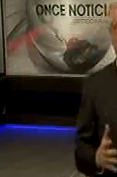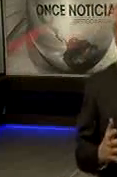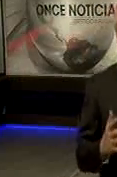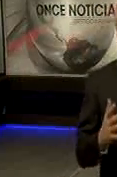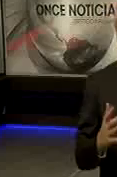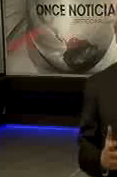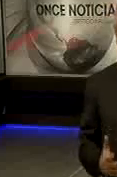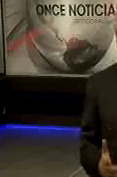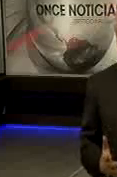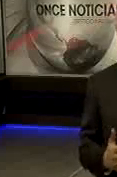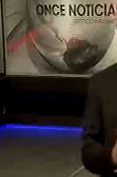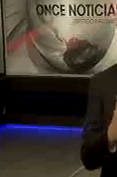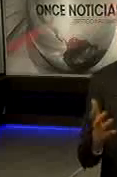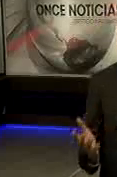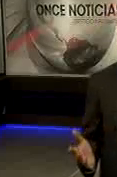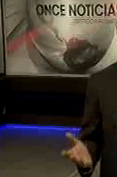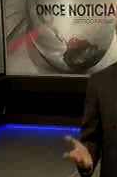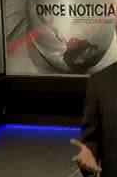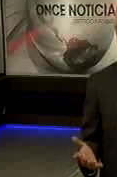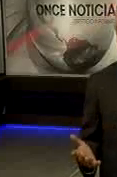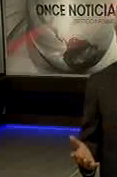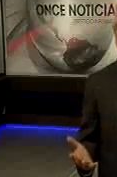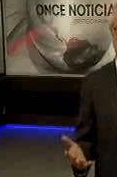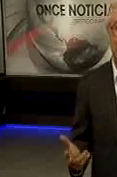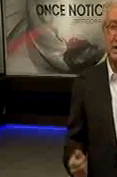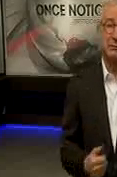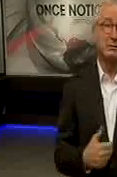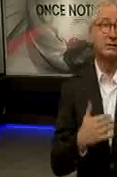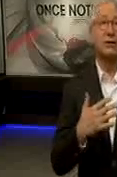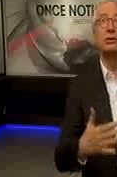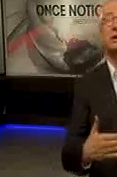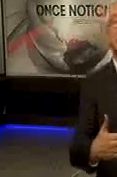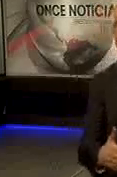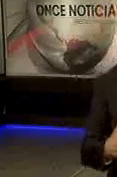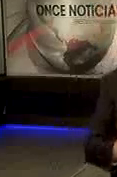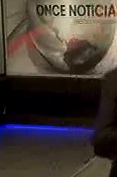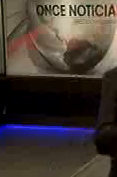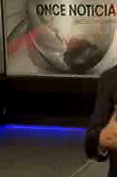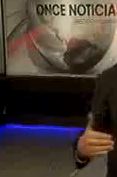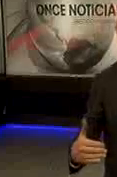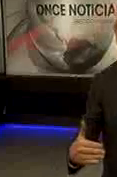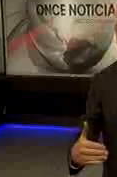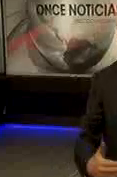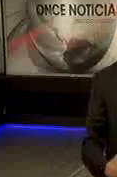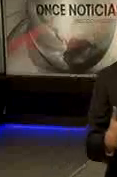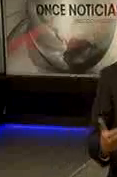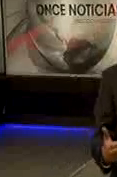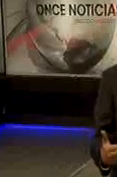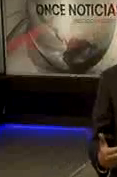las reformas Vamos a ver hasta dónde llegan estas reformas Y vamos a ver hasta dónde Cuál es su límite Y no olvide